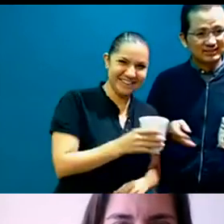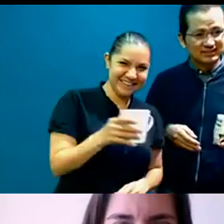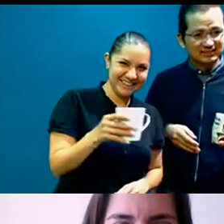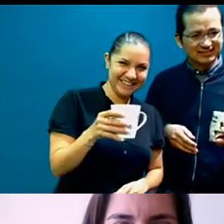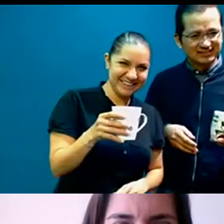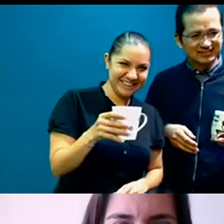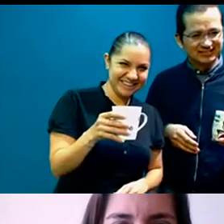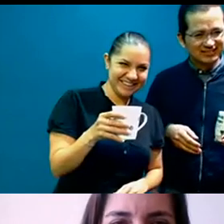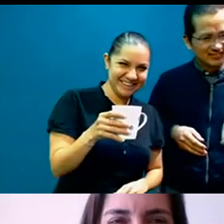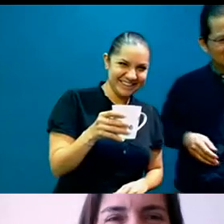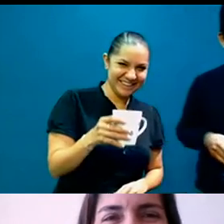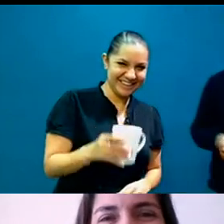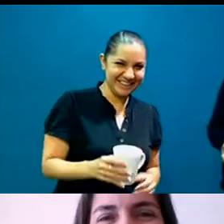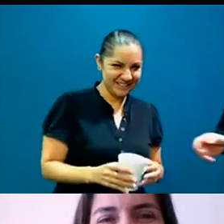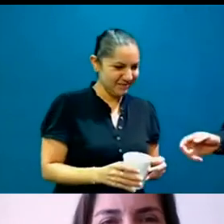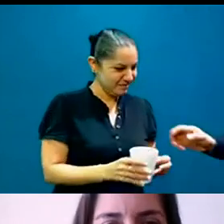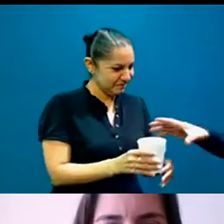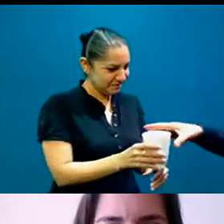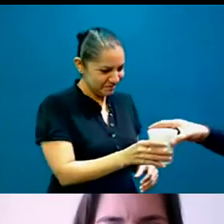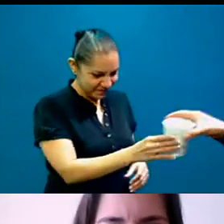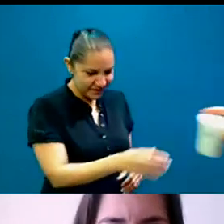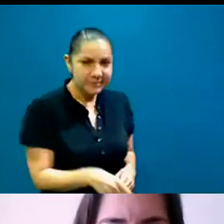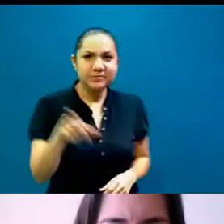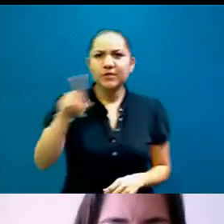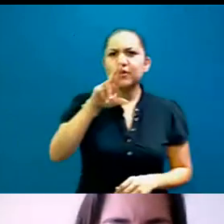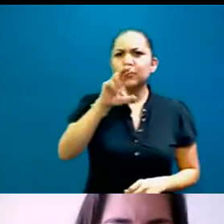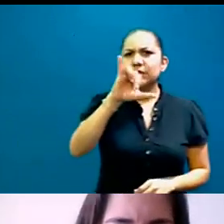Y listo. ¿De dónde te reúnes, Rocío?